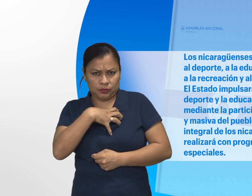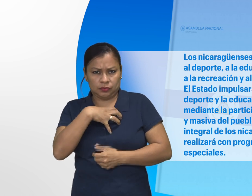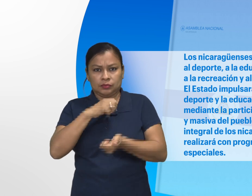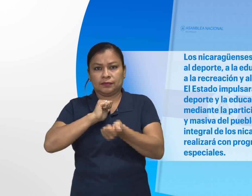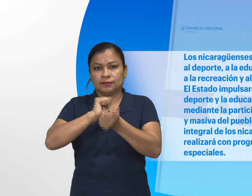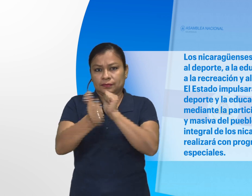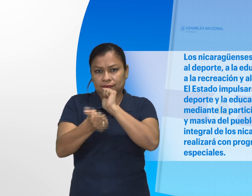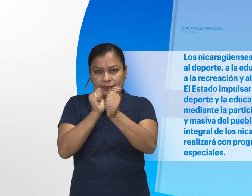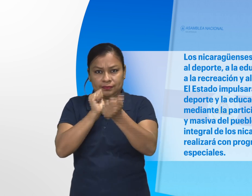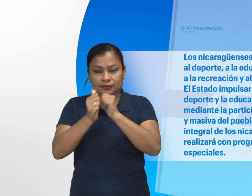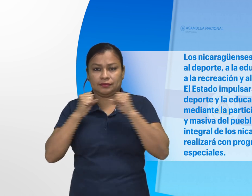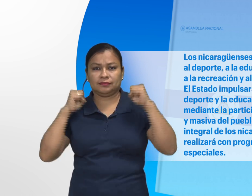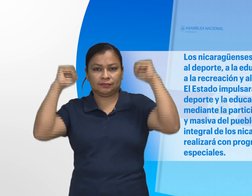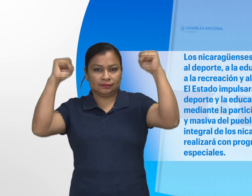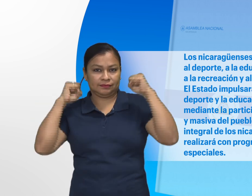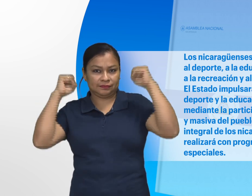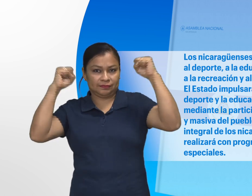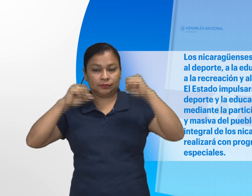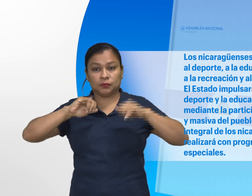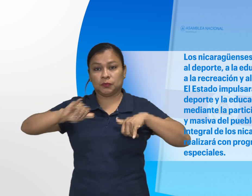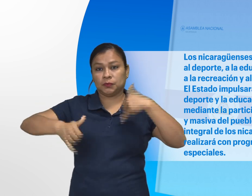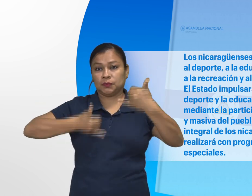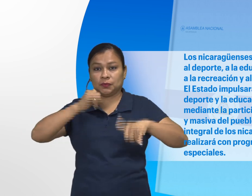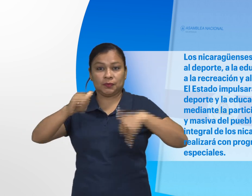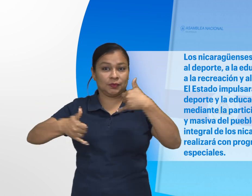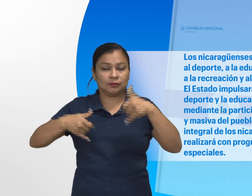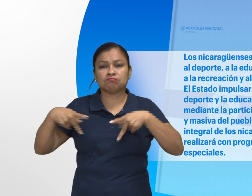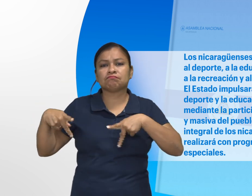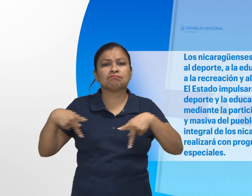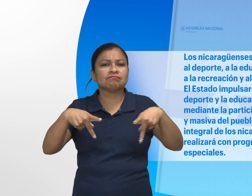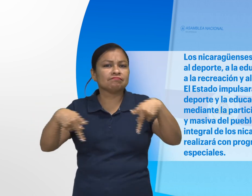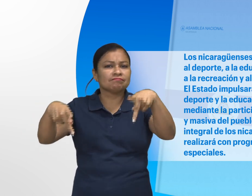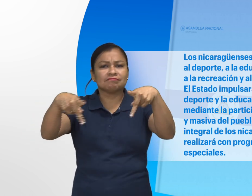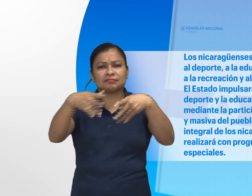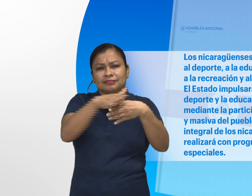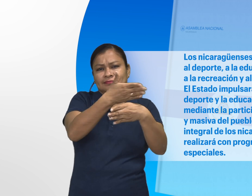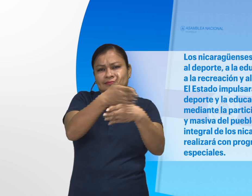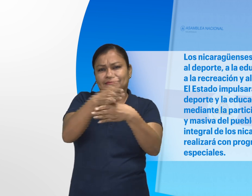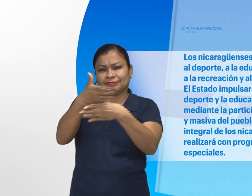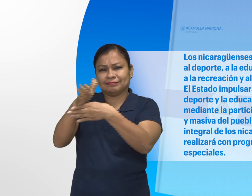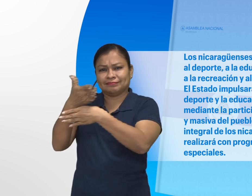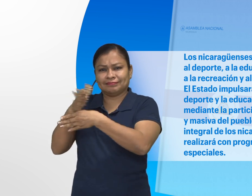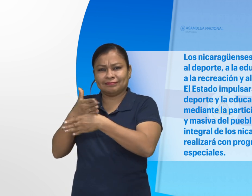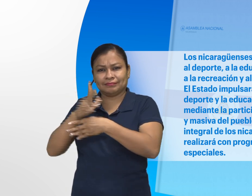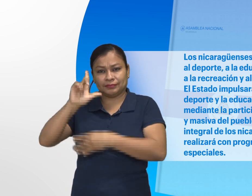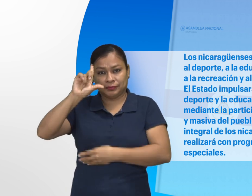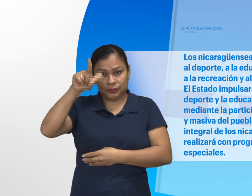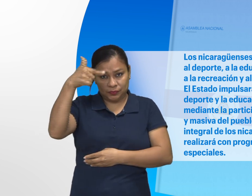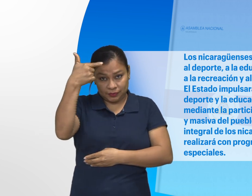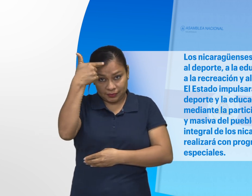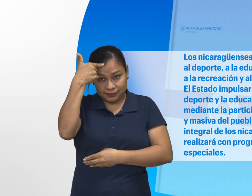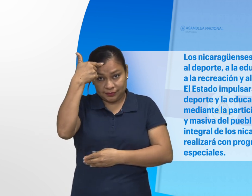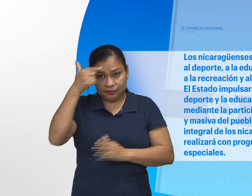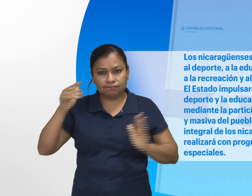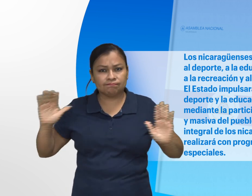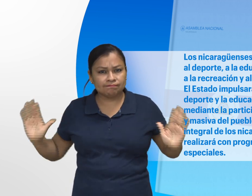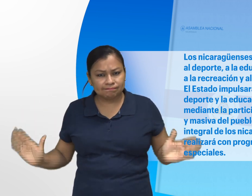Los nicaragüenses tienen derecho al deporte, a la educación física, a la recreación y al